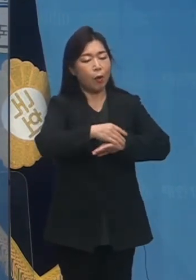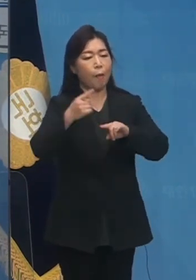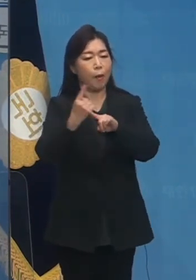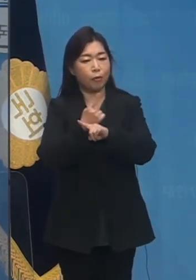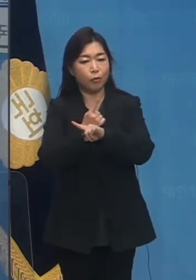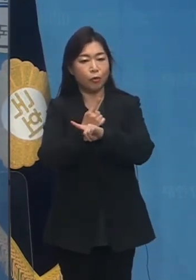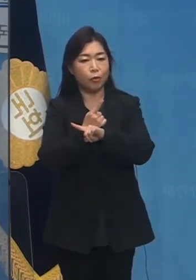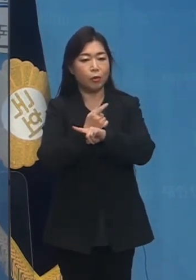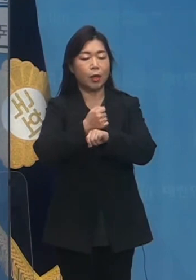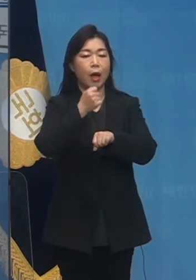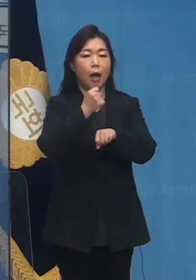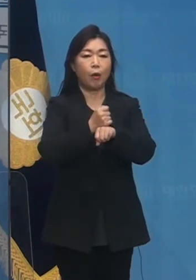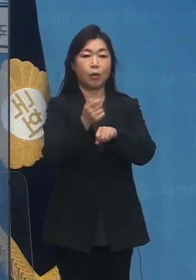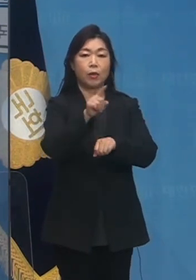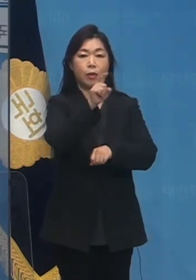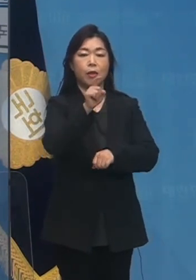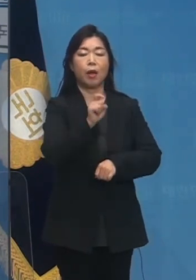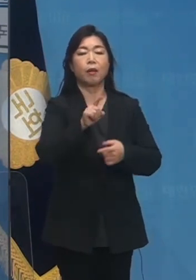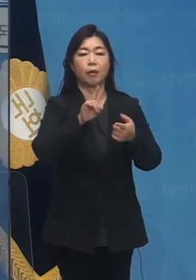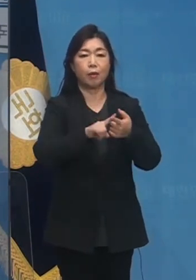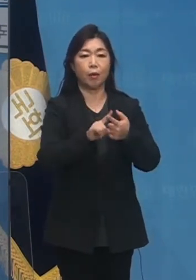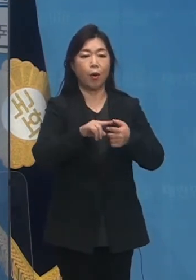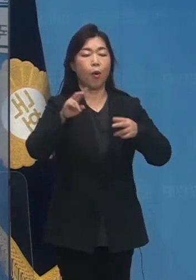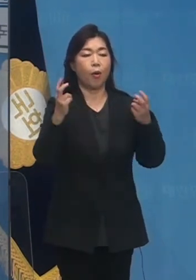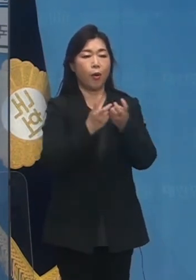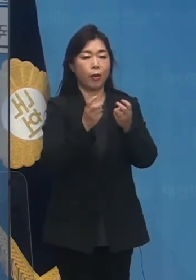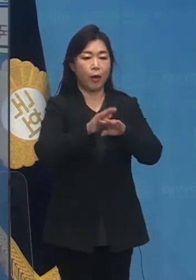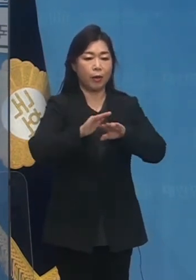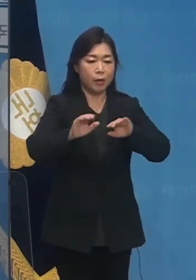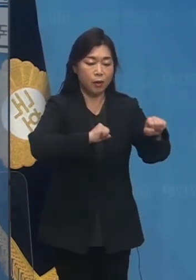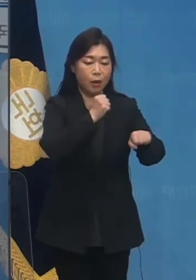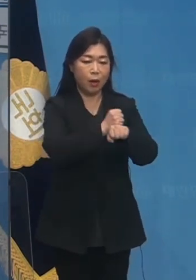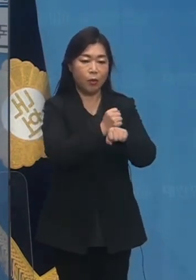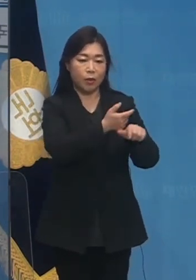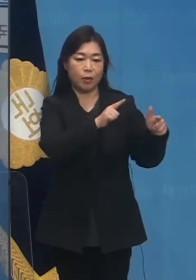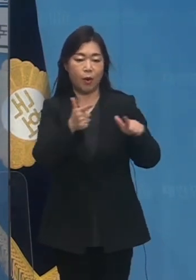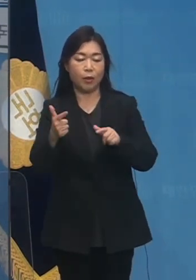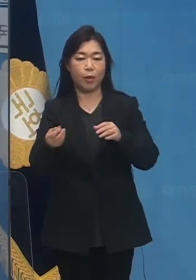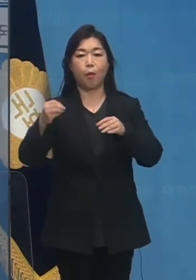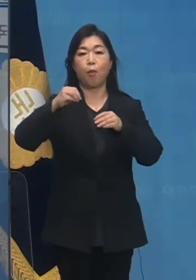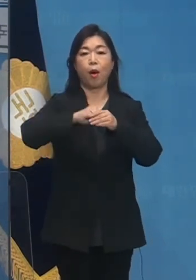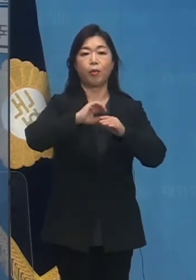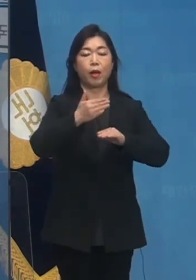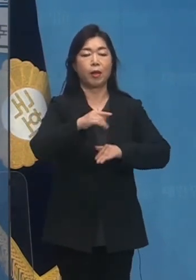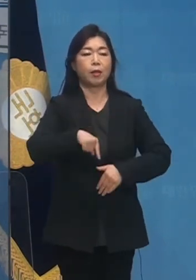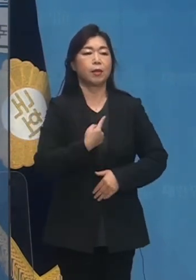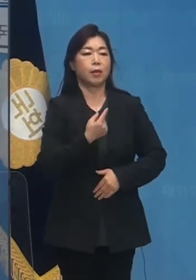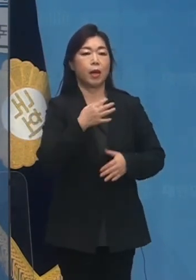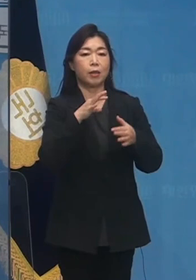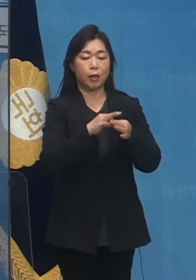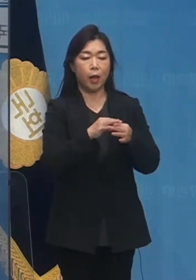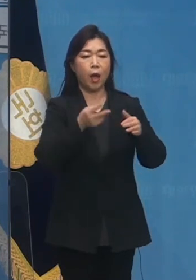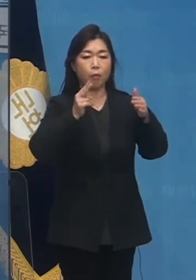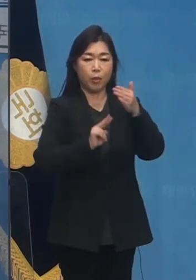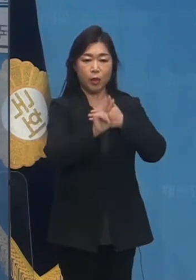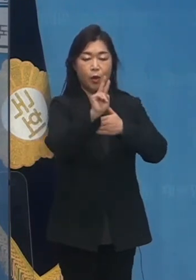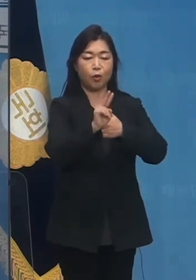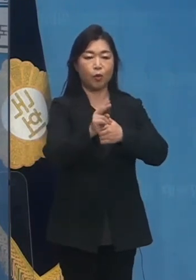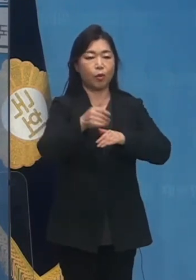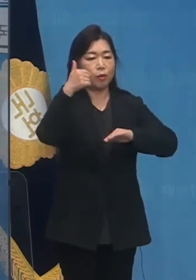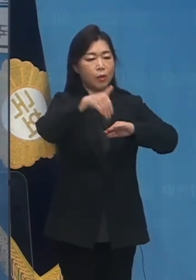무엇을 바꿀 것인지, 어떻게 실현할 것인지 등을 포함한 자신의 비전과 구상을